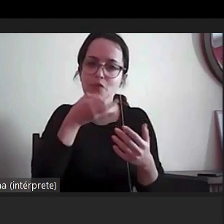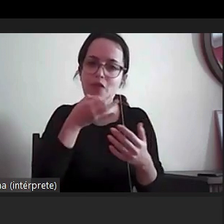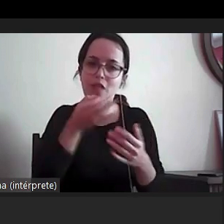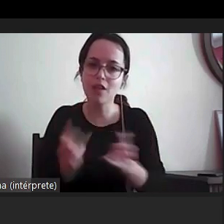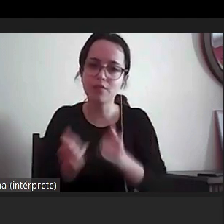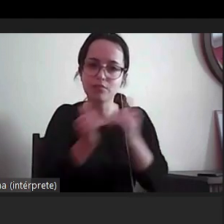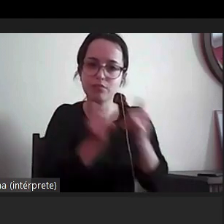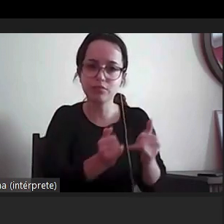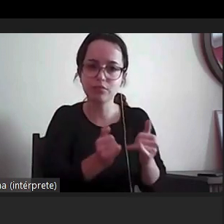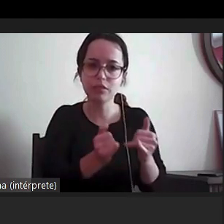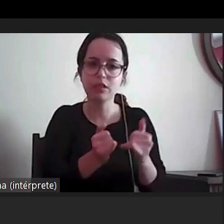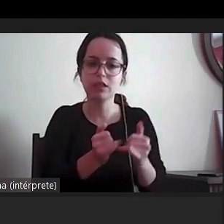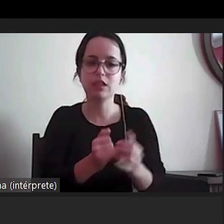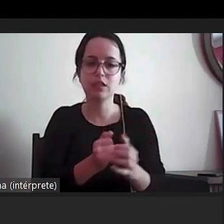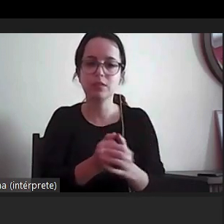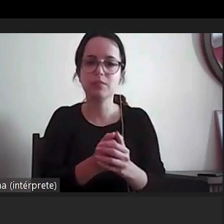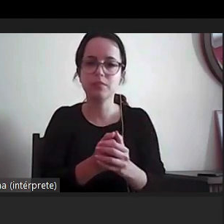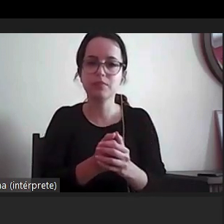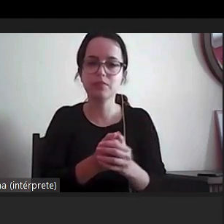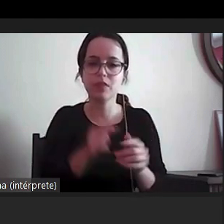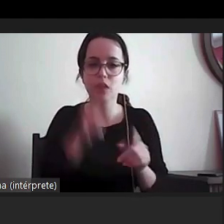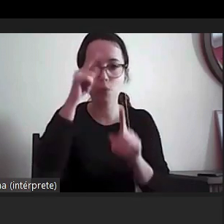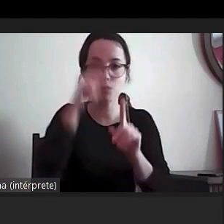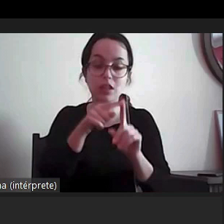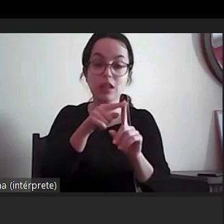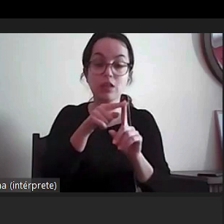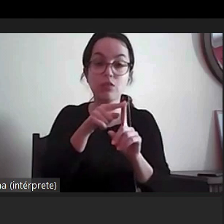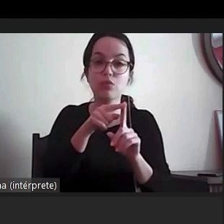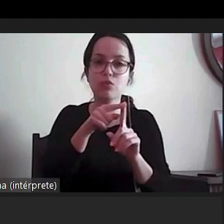Oliveira por favor para encerrar aqui a sessão